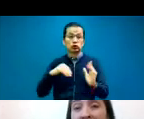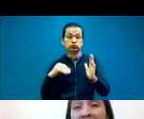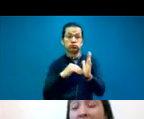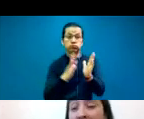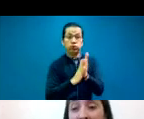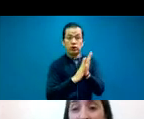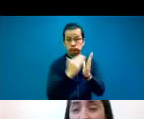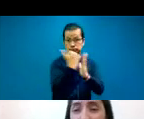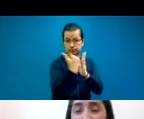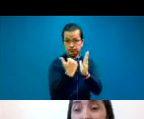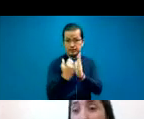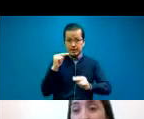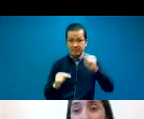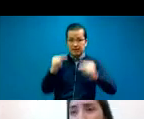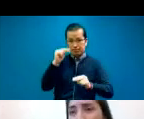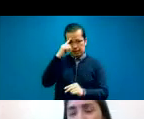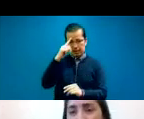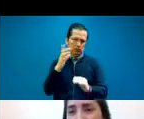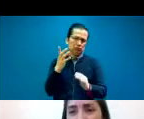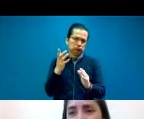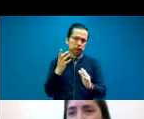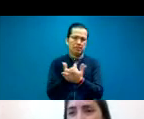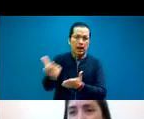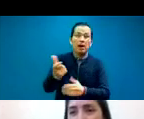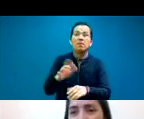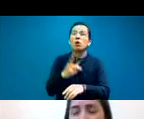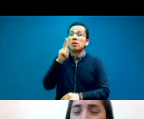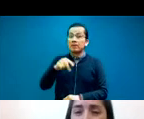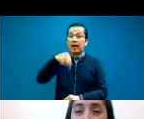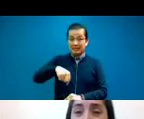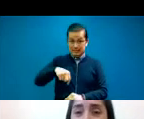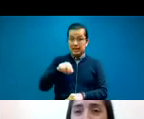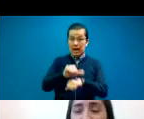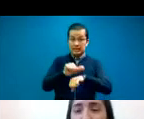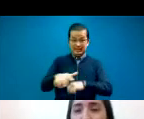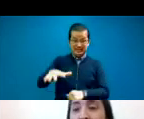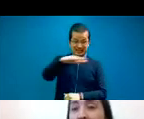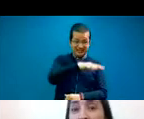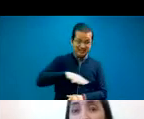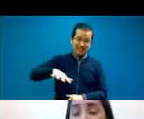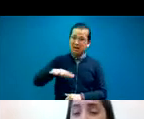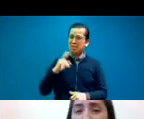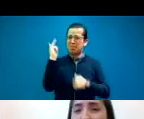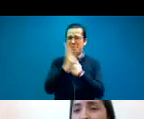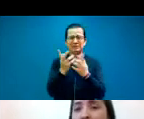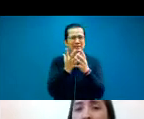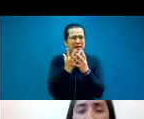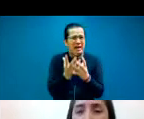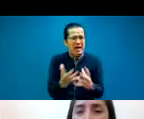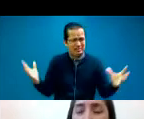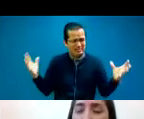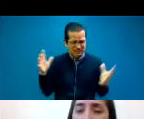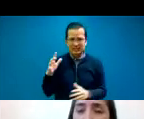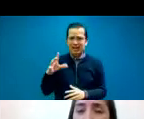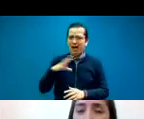tan diversa del país, porque Argentina es un país muy grande, y cada una de las regiones